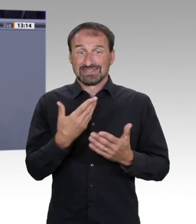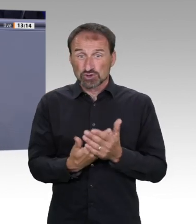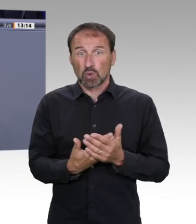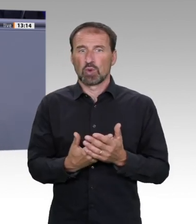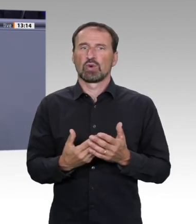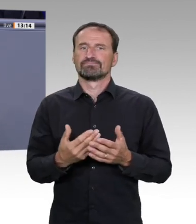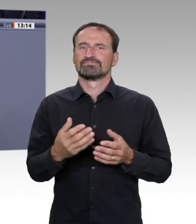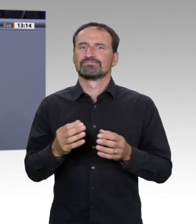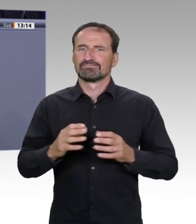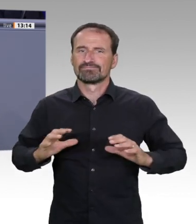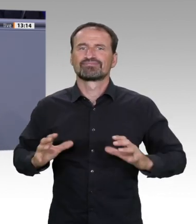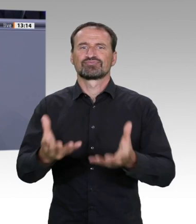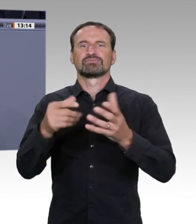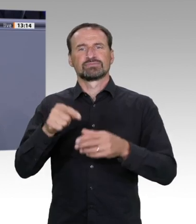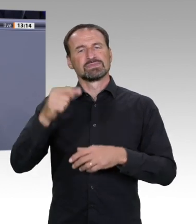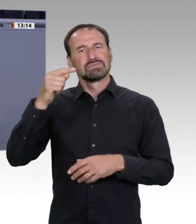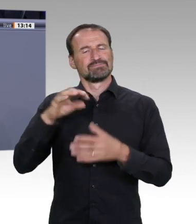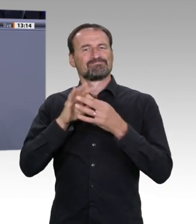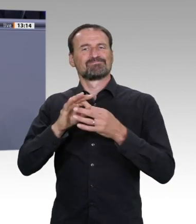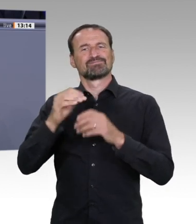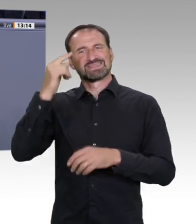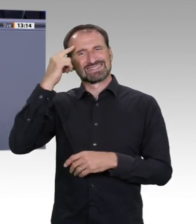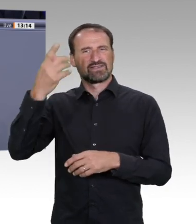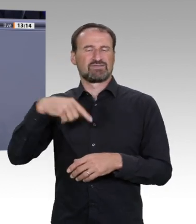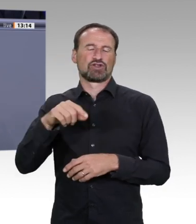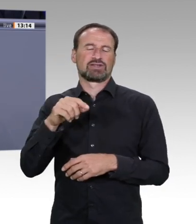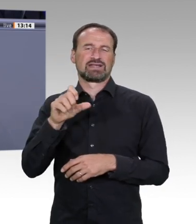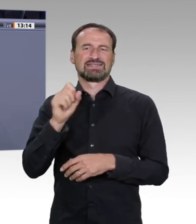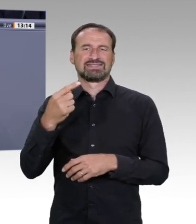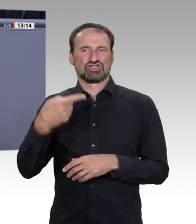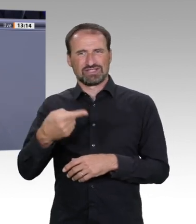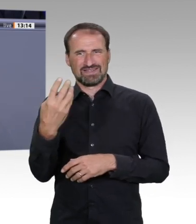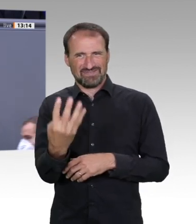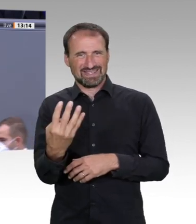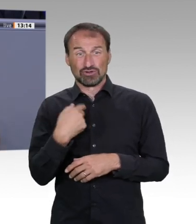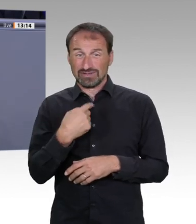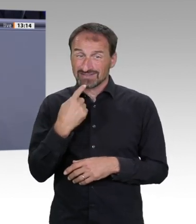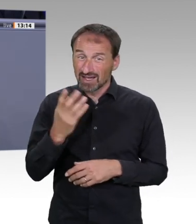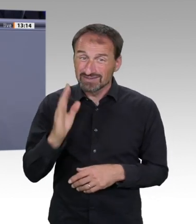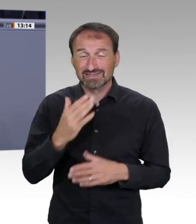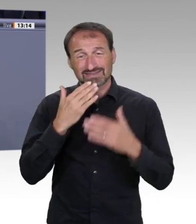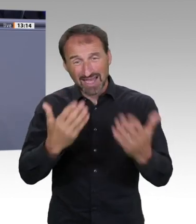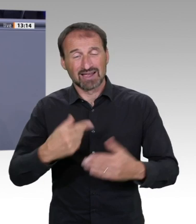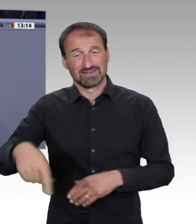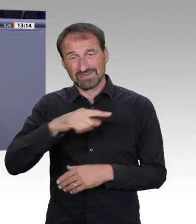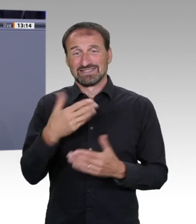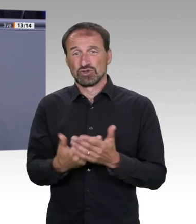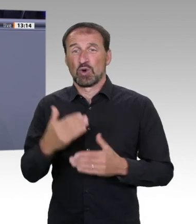fünf Jahren haben die meisten Ämter aber noch nicht einmal mit der Vorbereitung für diese Konsolidierung begonnen. Ja, es gibt noch nicht einmal einen